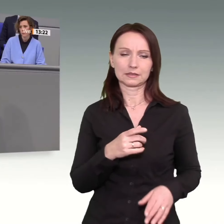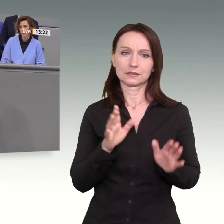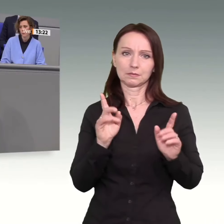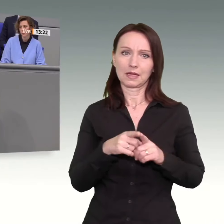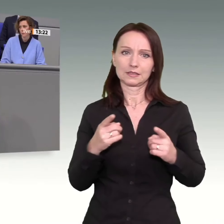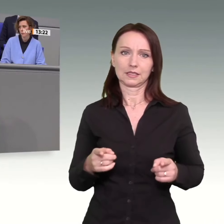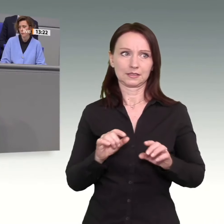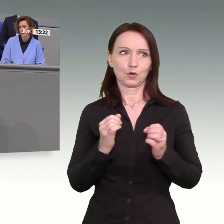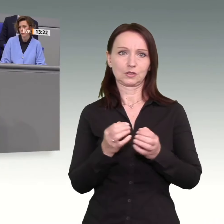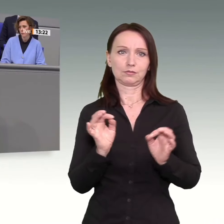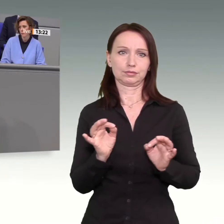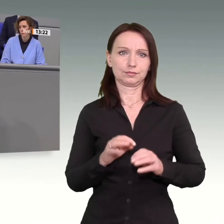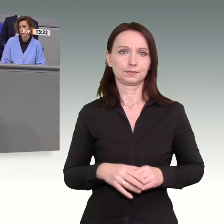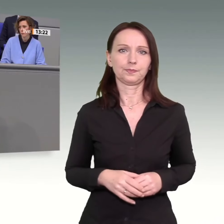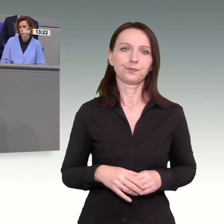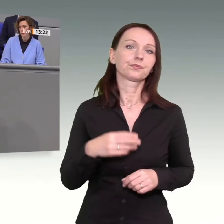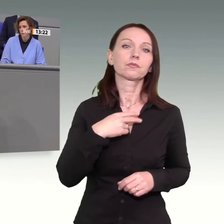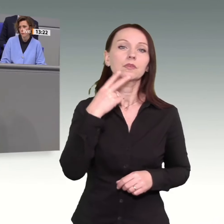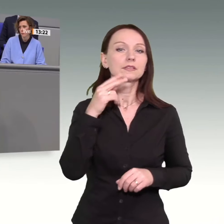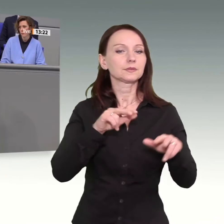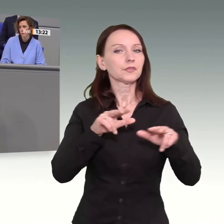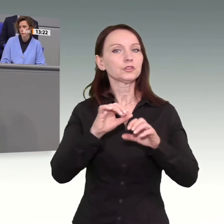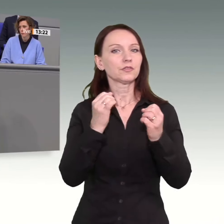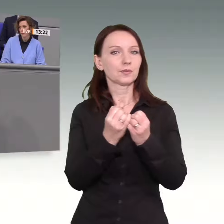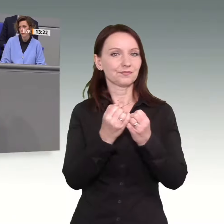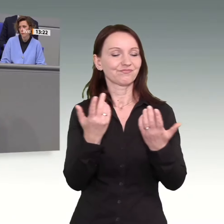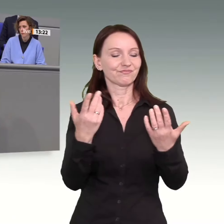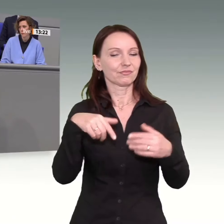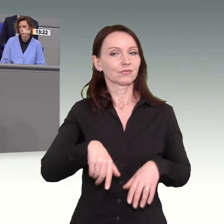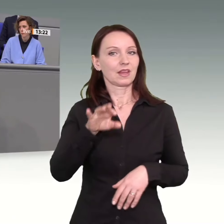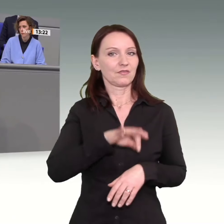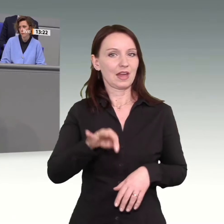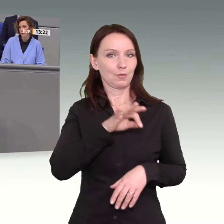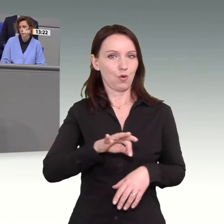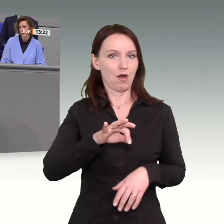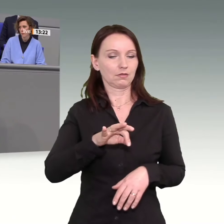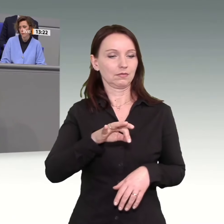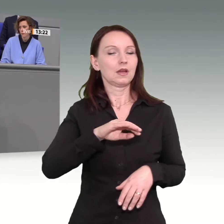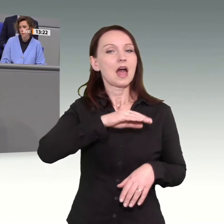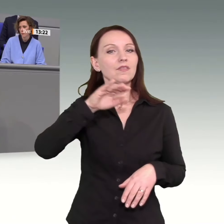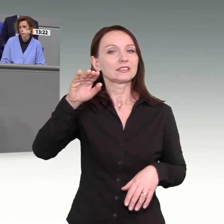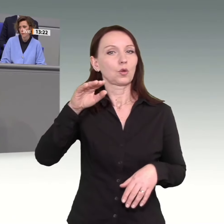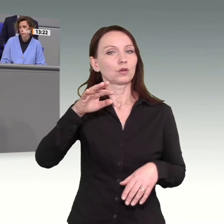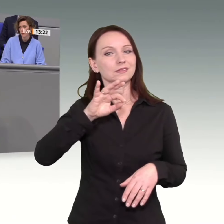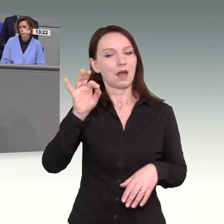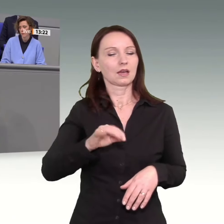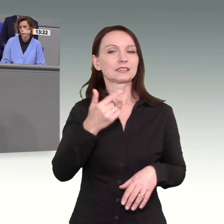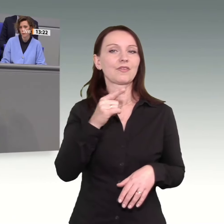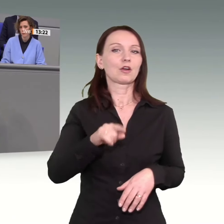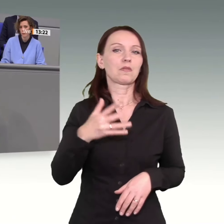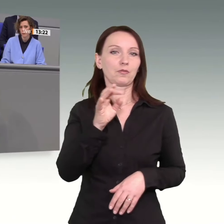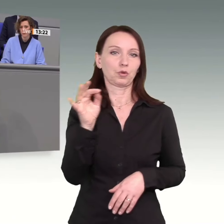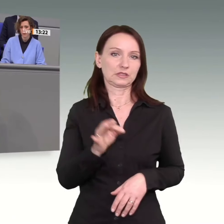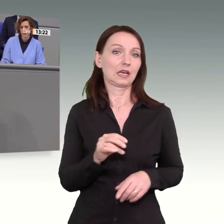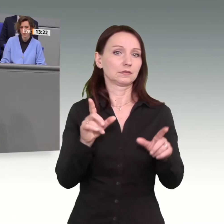Inflationsrate in diesem Februar mit 2,5 Prozent so niedrig wie seit Juni 2021 nicht mehr. Die Teuerung insbesondere